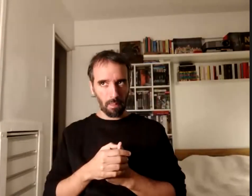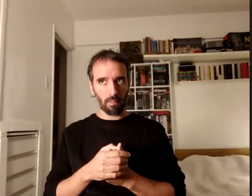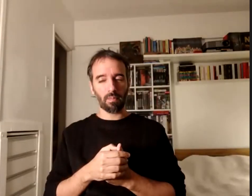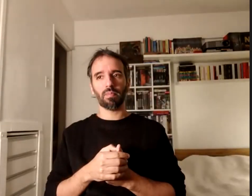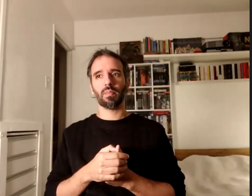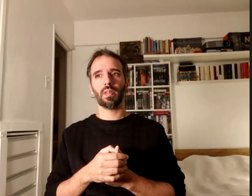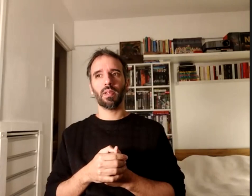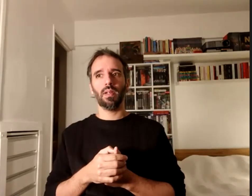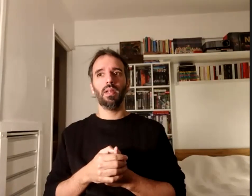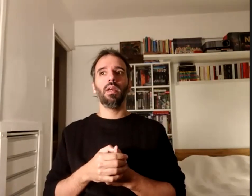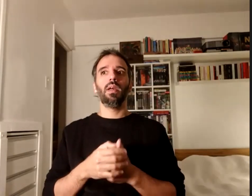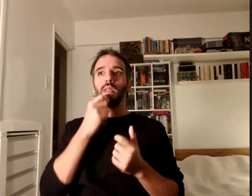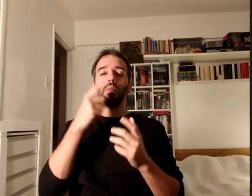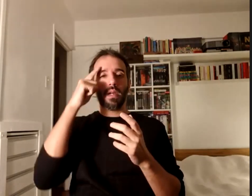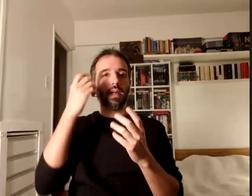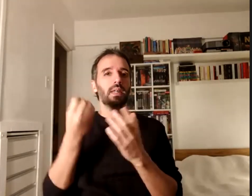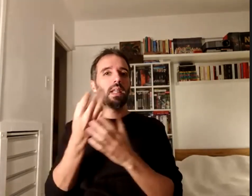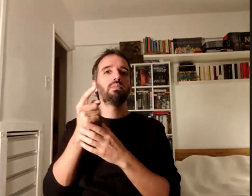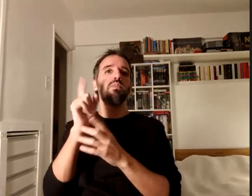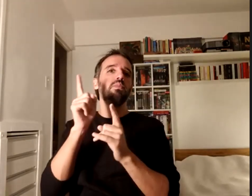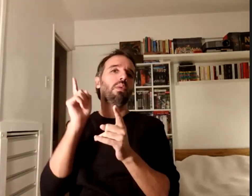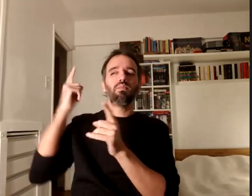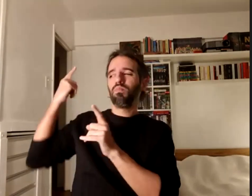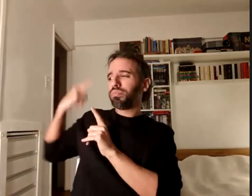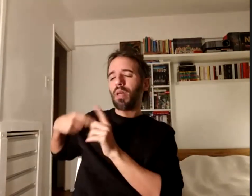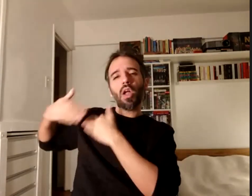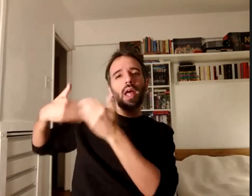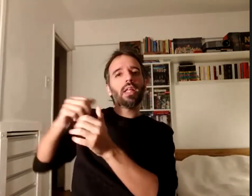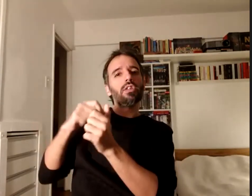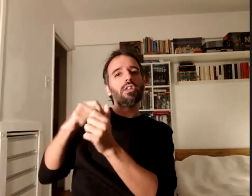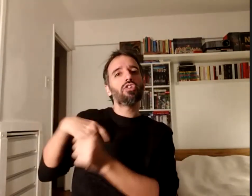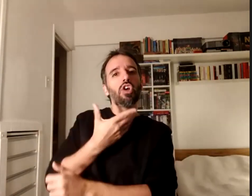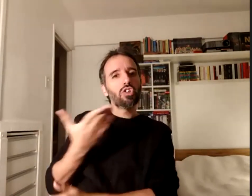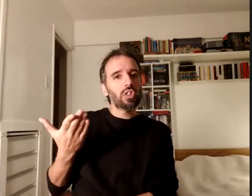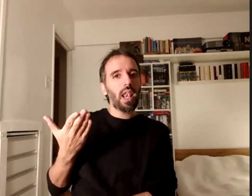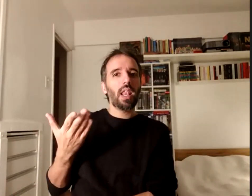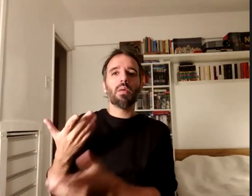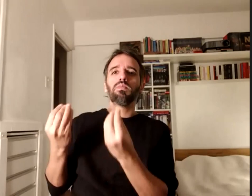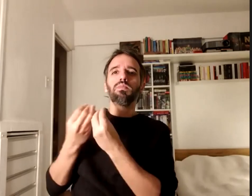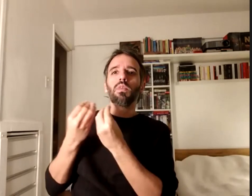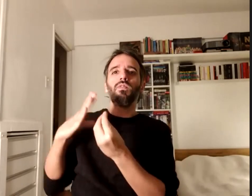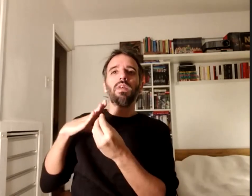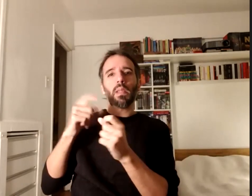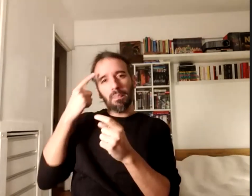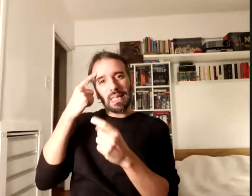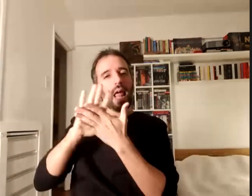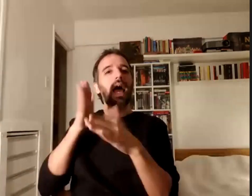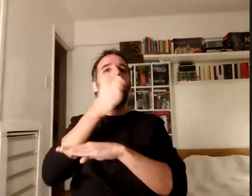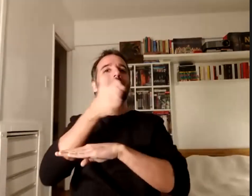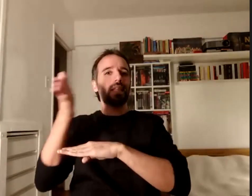generadas por una organización social que no las tiene en cuenta al no pensar en clave de accesibilidad que es uno de los ejes que trabaja el